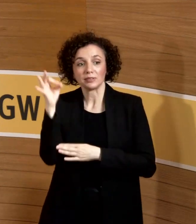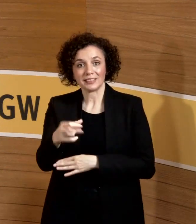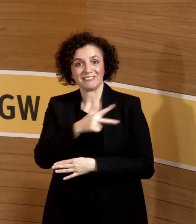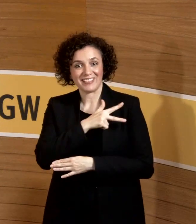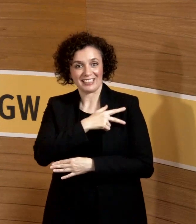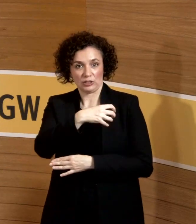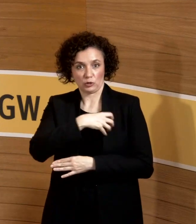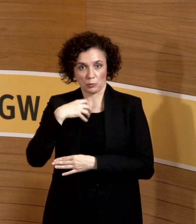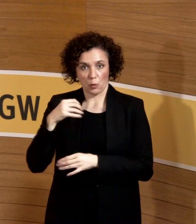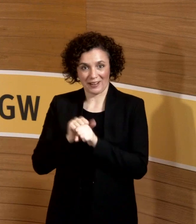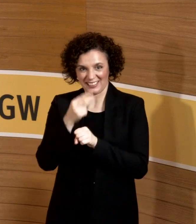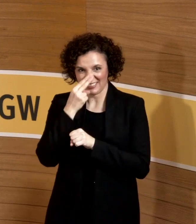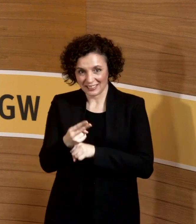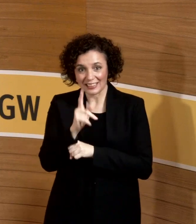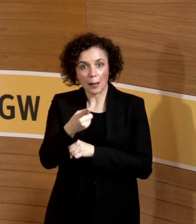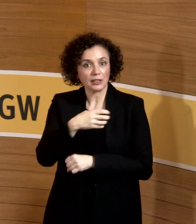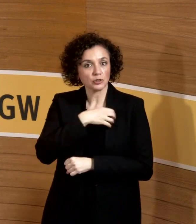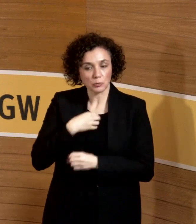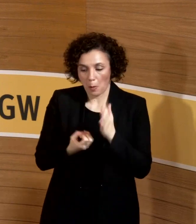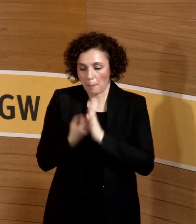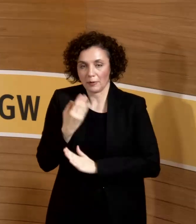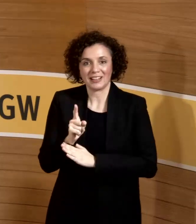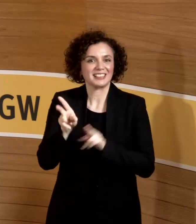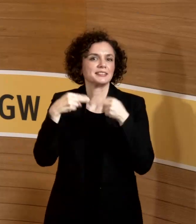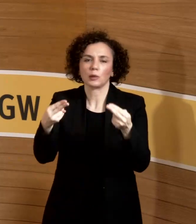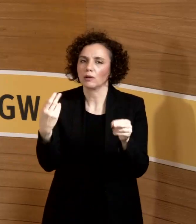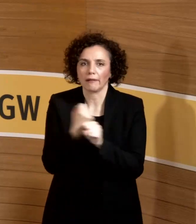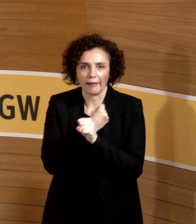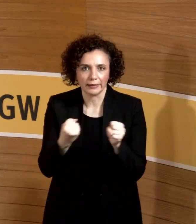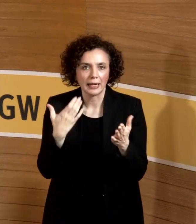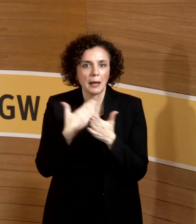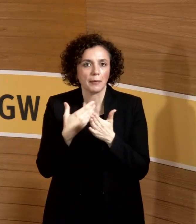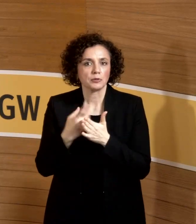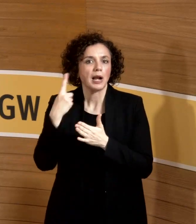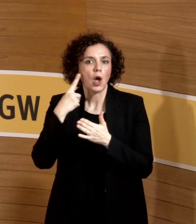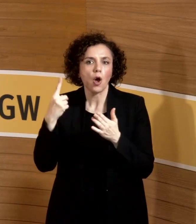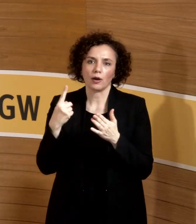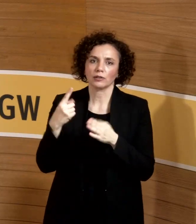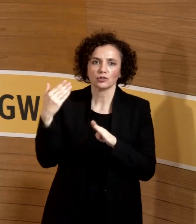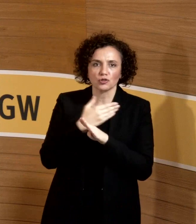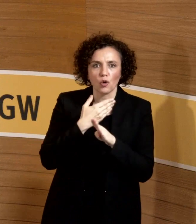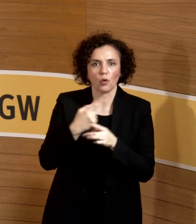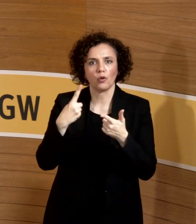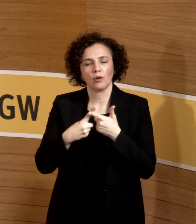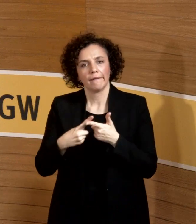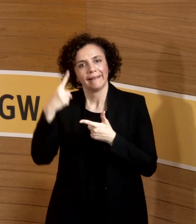halt irreversibel. Also die Kinder haben Hörstörungen, haben eine mentale Retardierung. Die